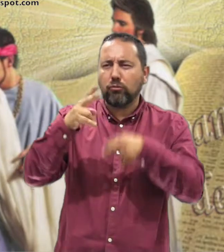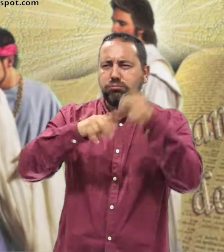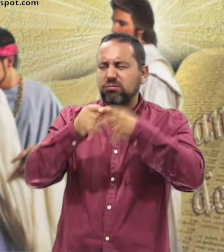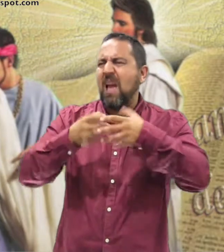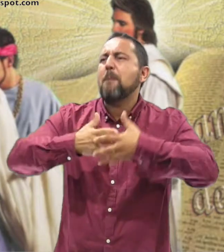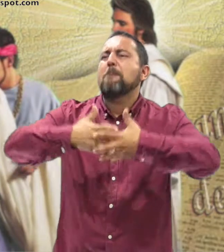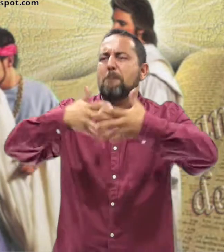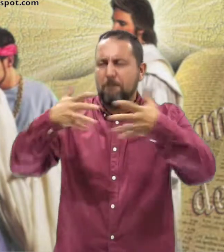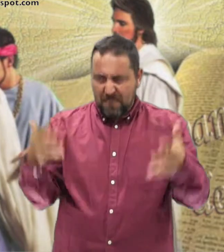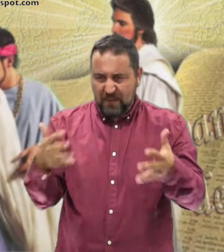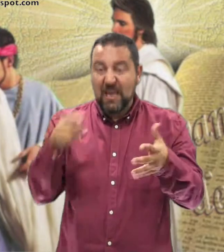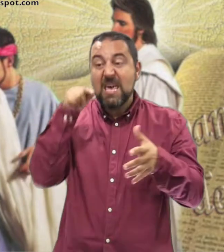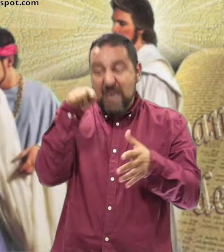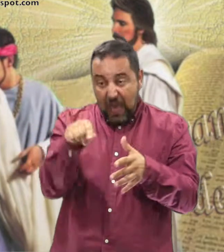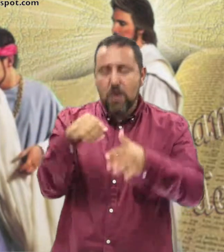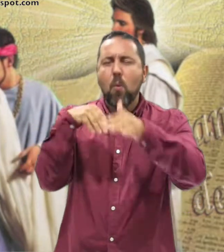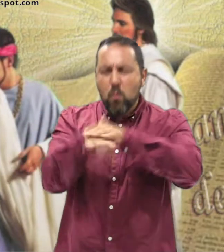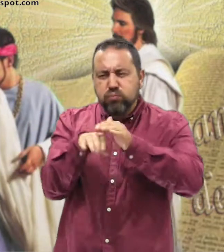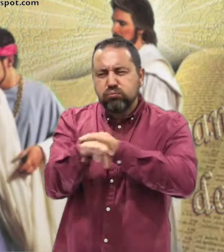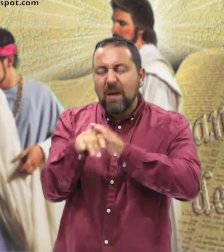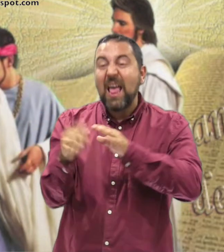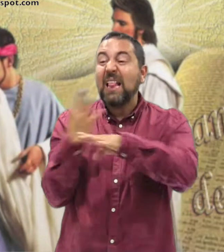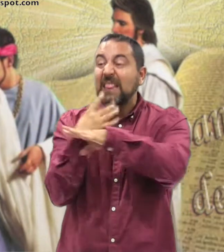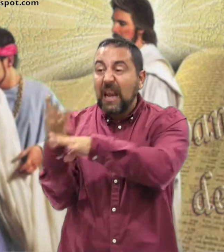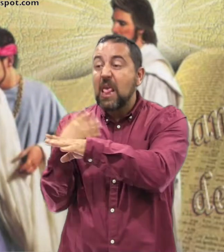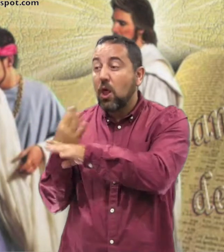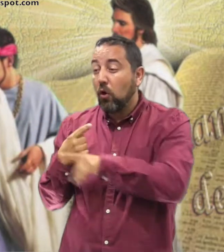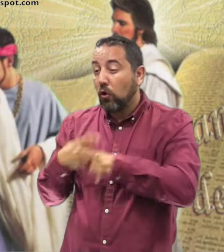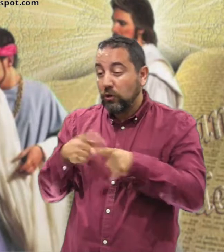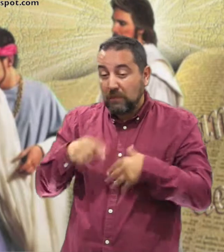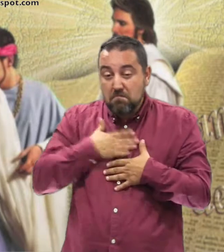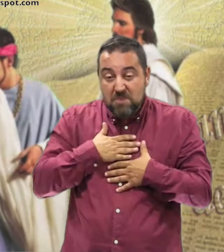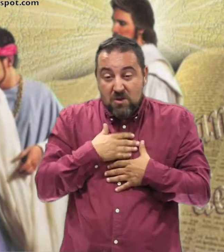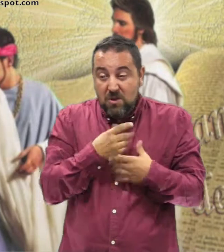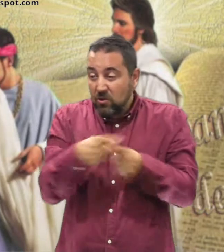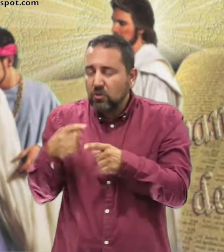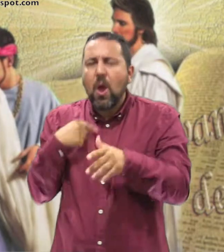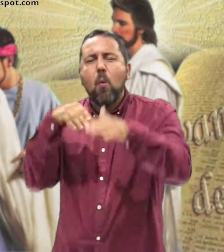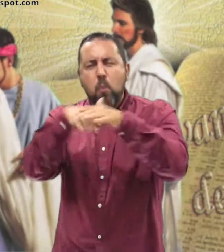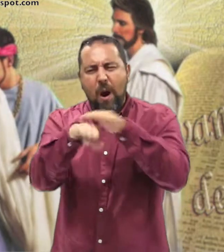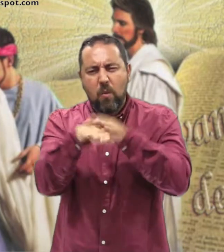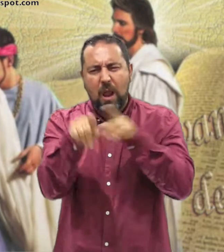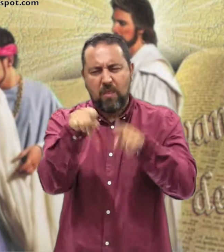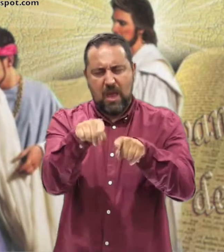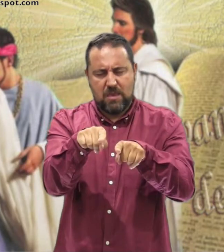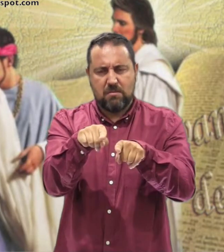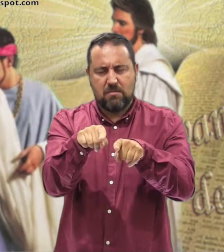Y construiré Otros más grandes Y almacenaré allí Todo el trigo Y mis